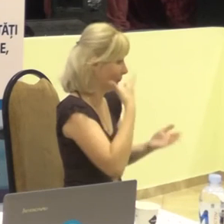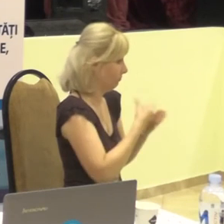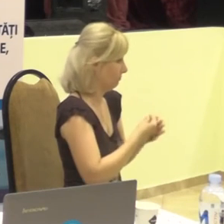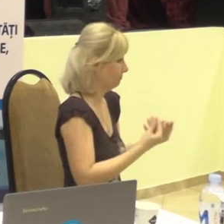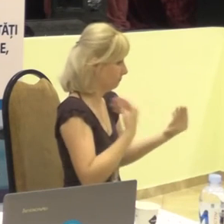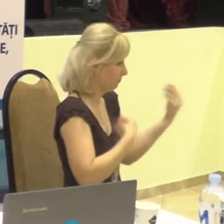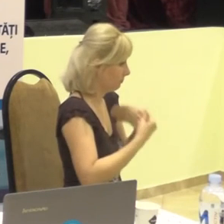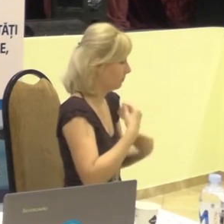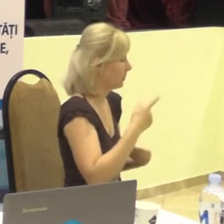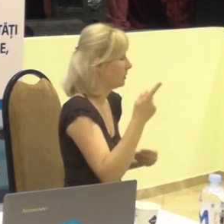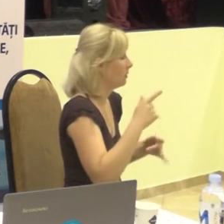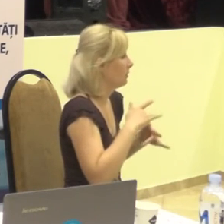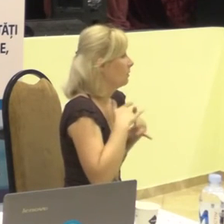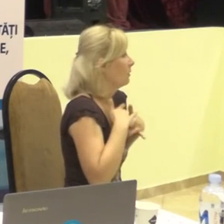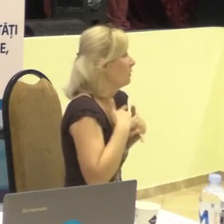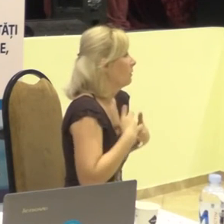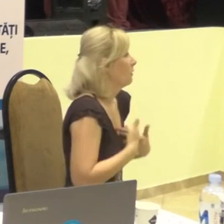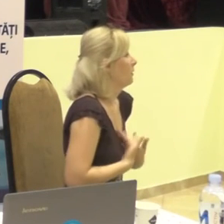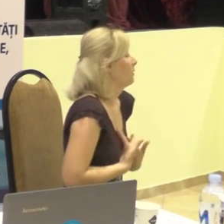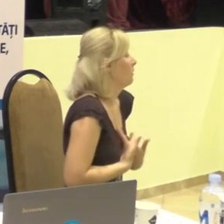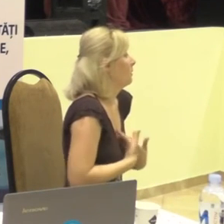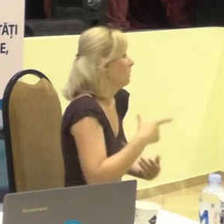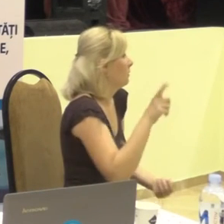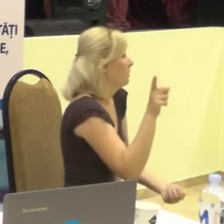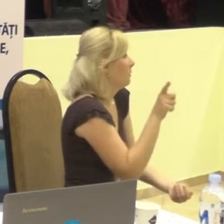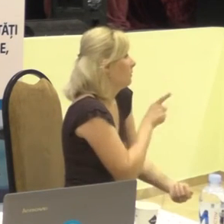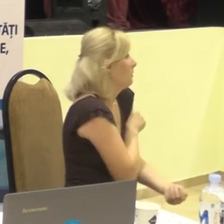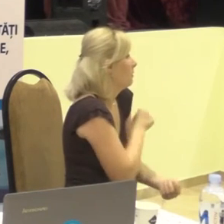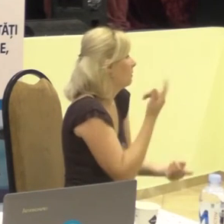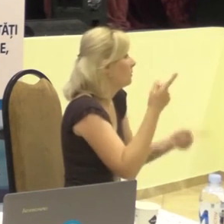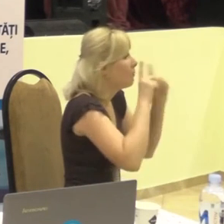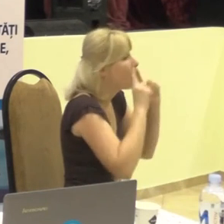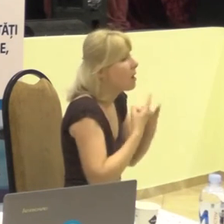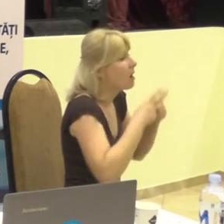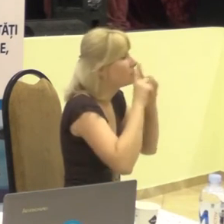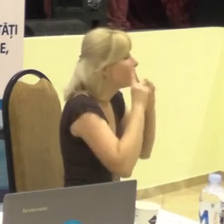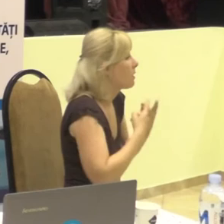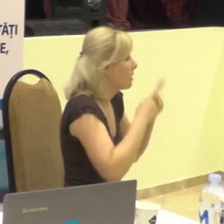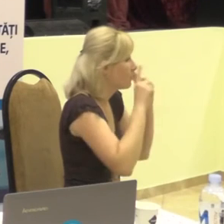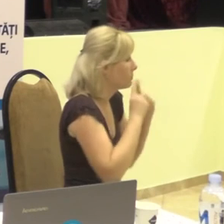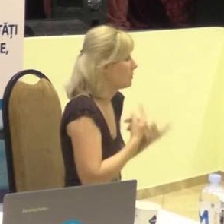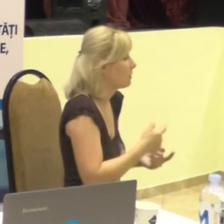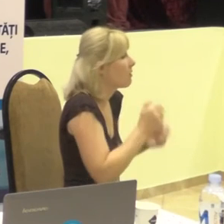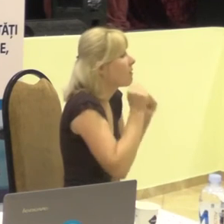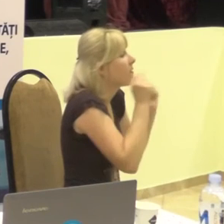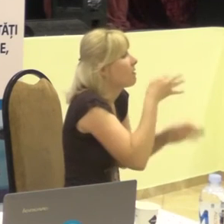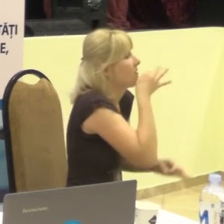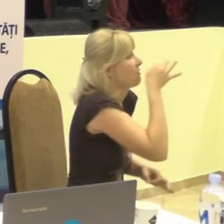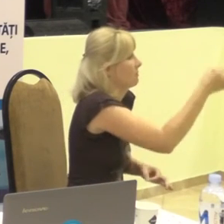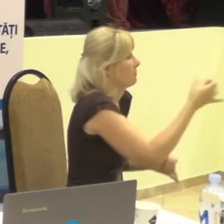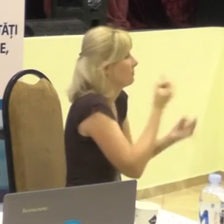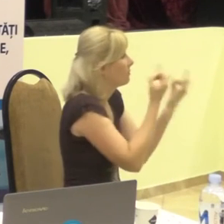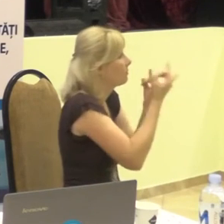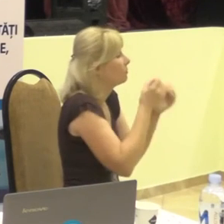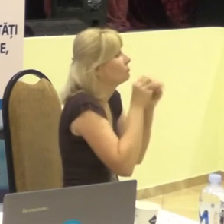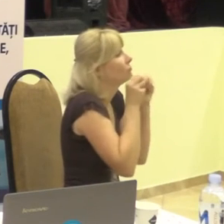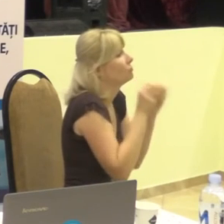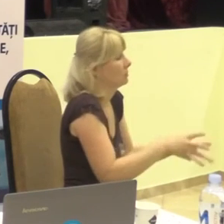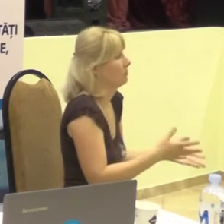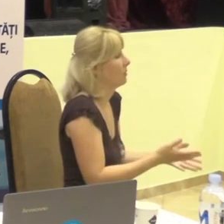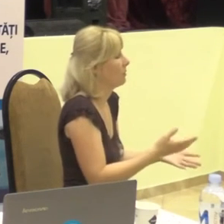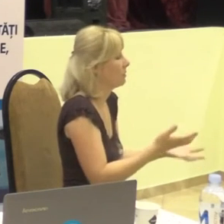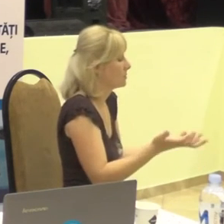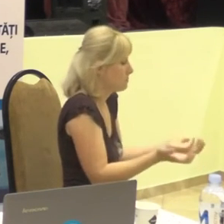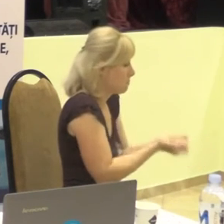ea era distărată. Ea, afară de lacrimi, nu putea să zică la nimeni nimic. O salvat-o